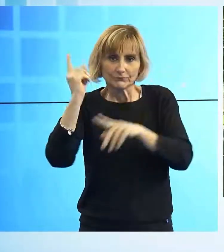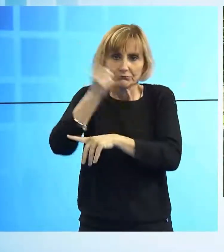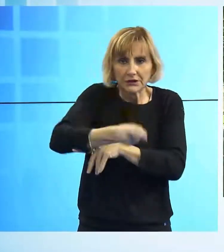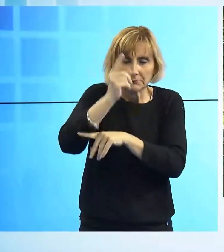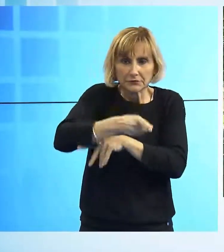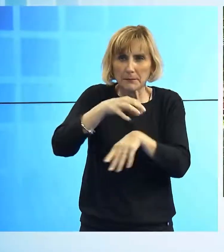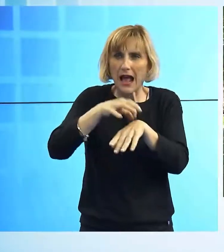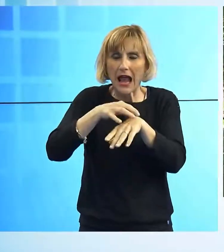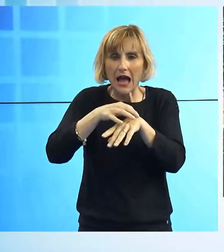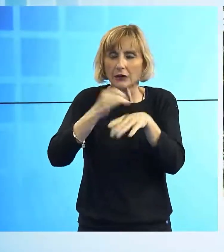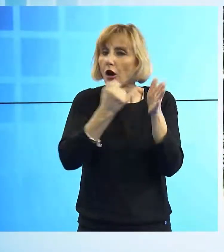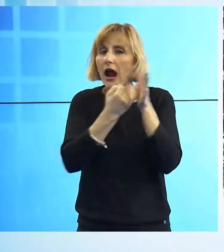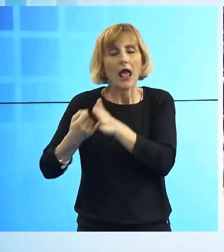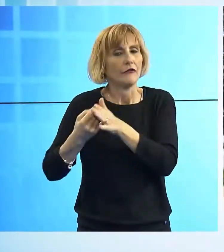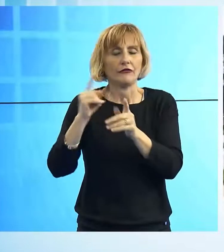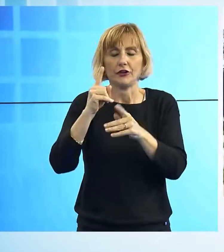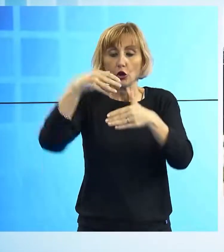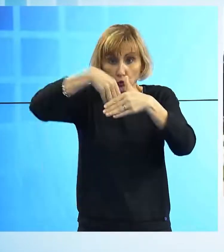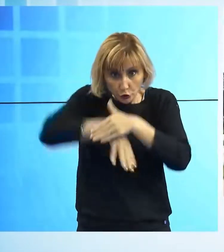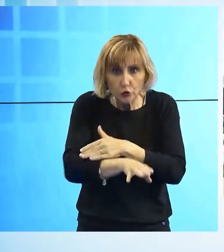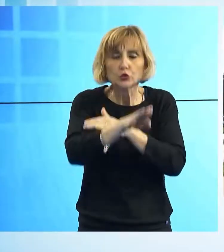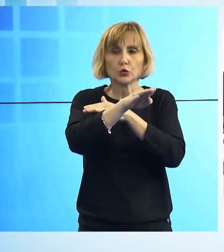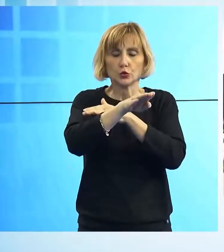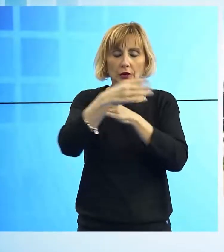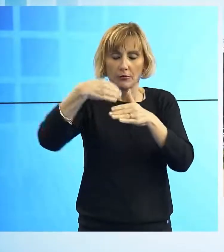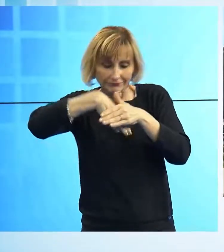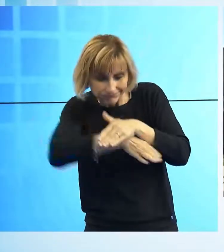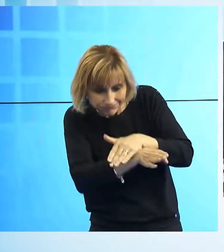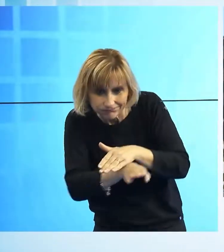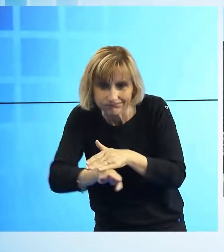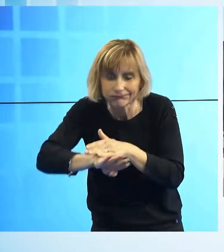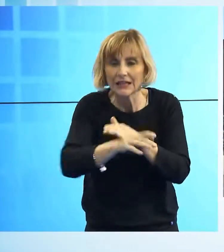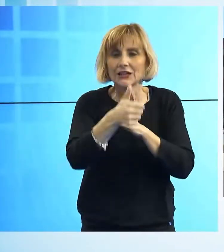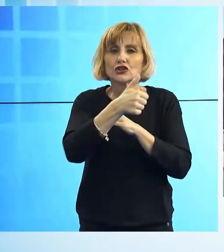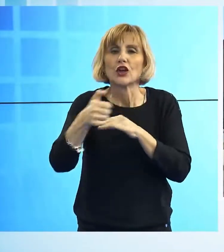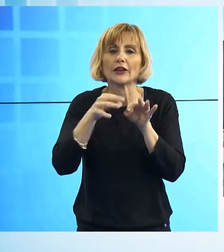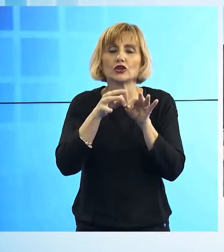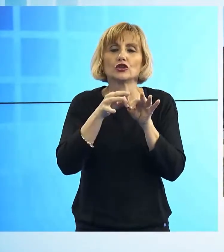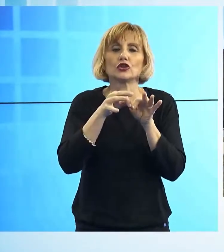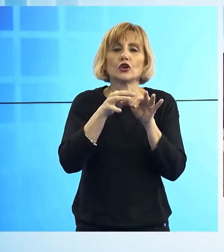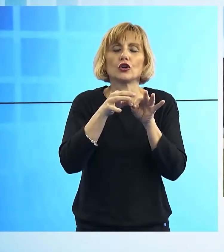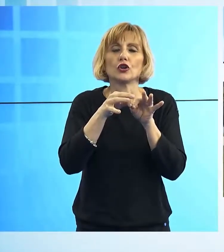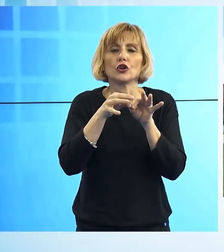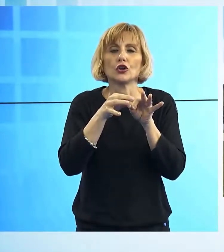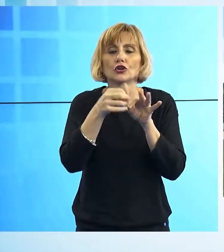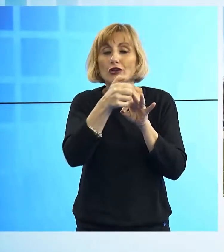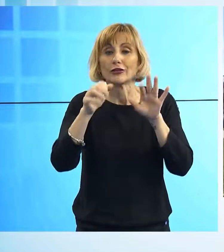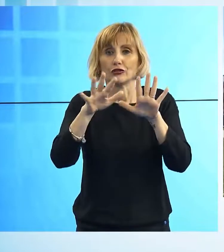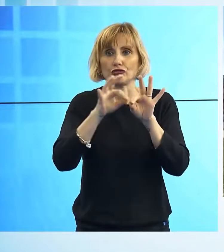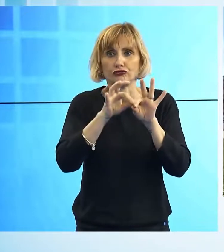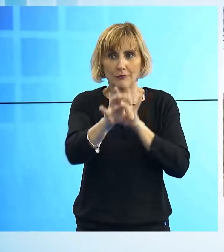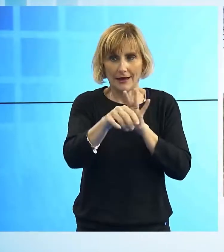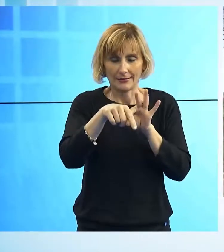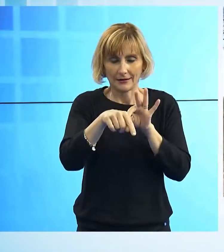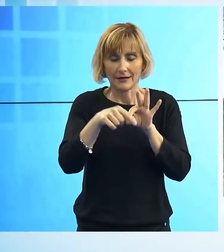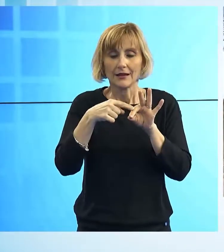malato. Il tunnel si estenderà così in una semicurva per circa 110 metri, dalle immediate vicinanze del Tiglio fino a quelle dell